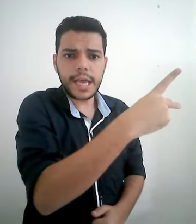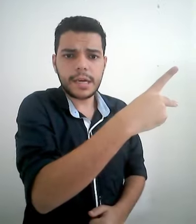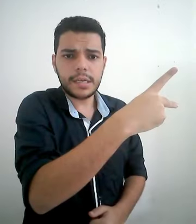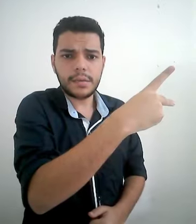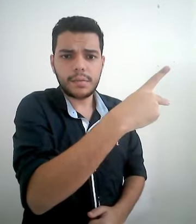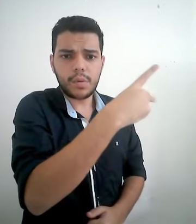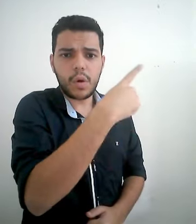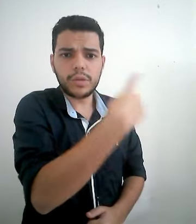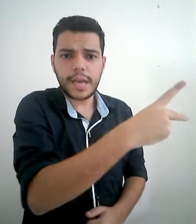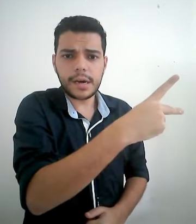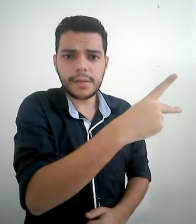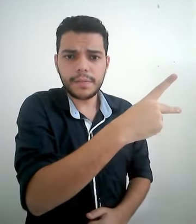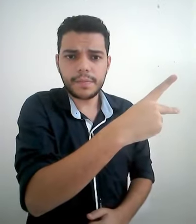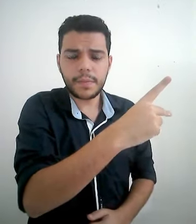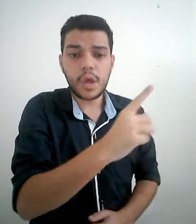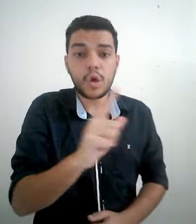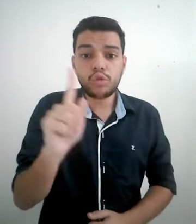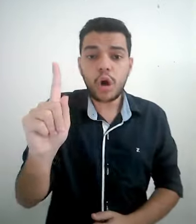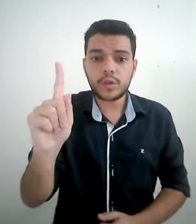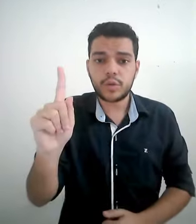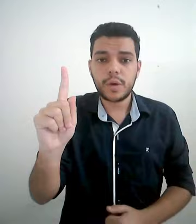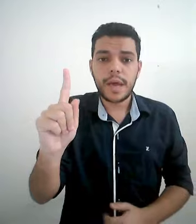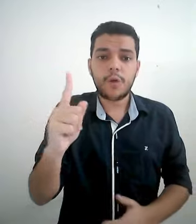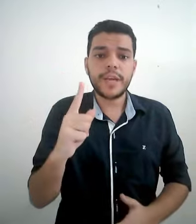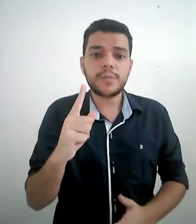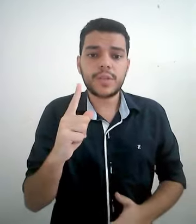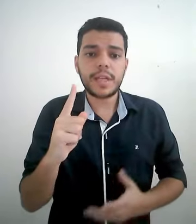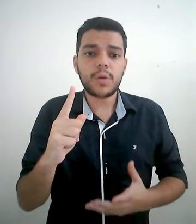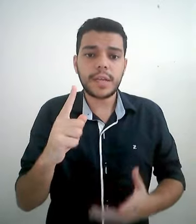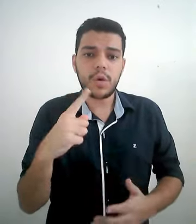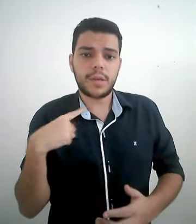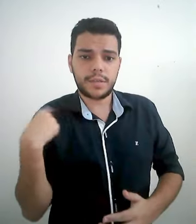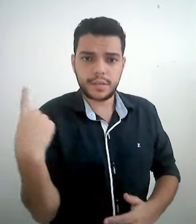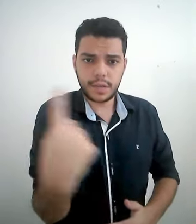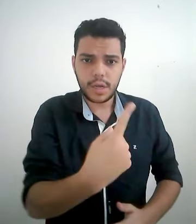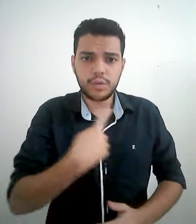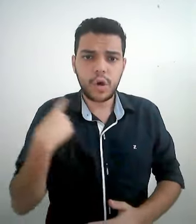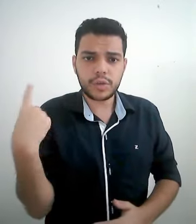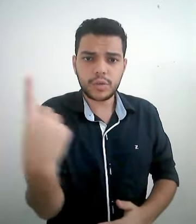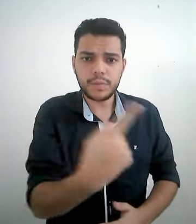dele ou dela. Nosso, é o mesmo sinal que nós. Nosso,